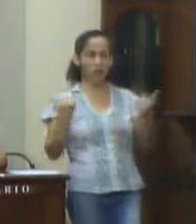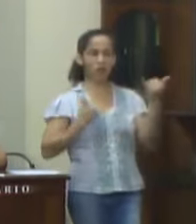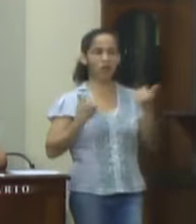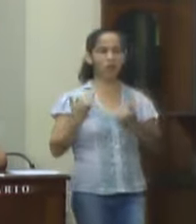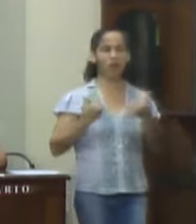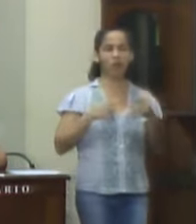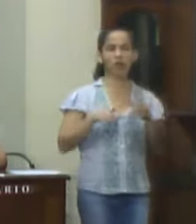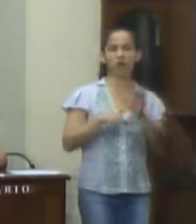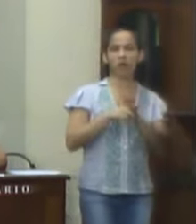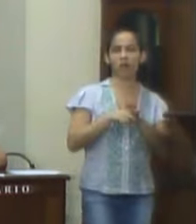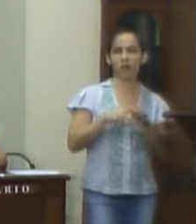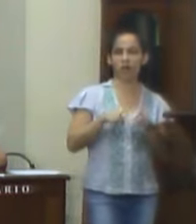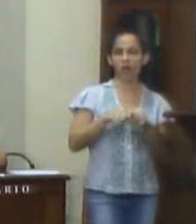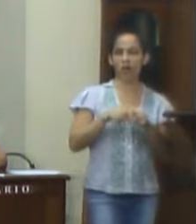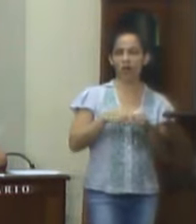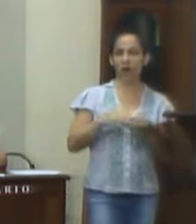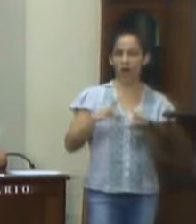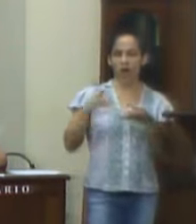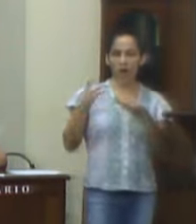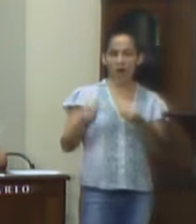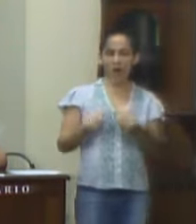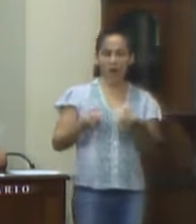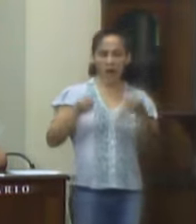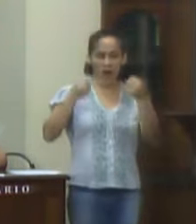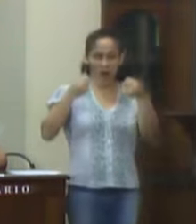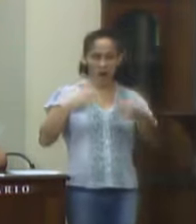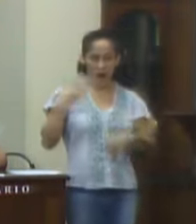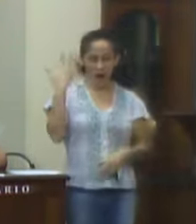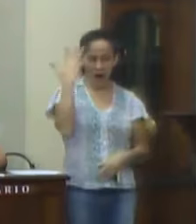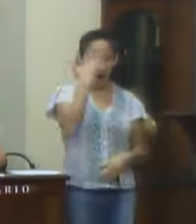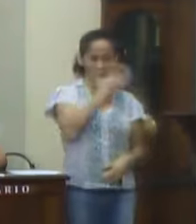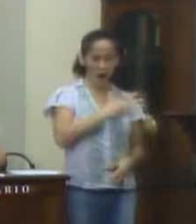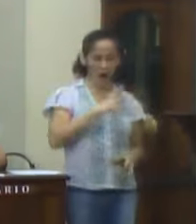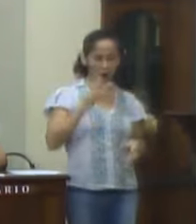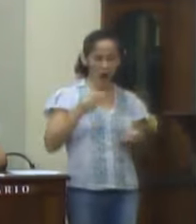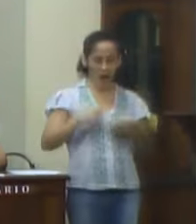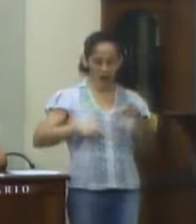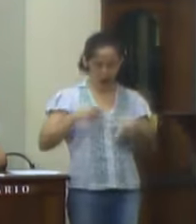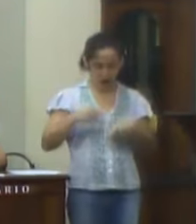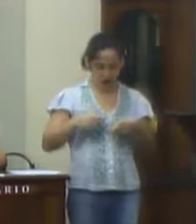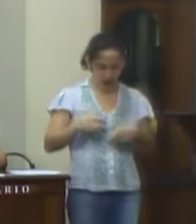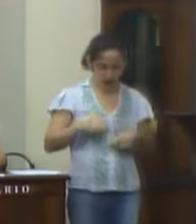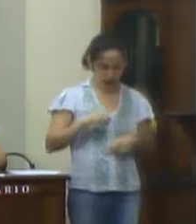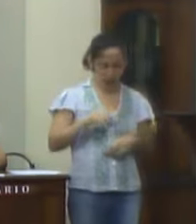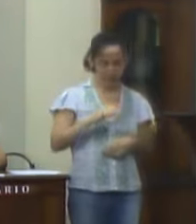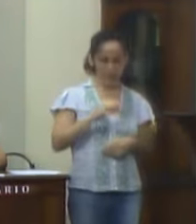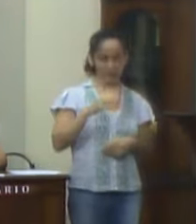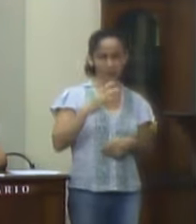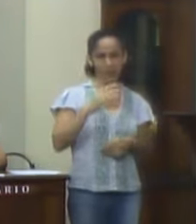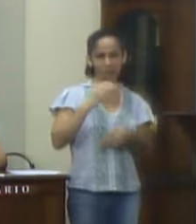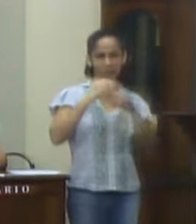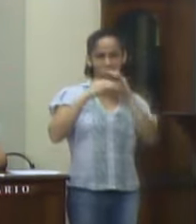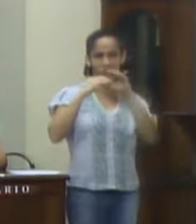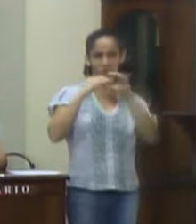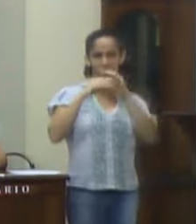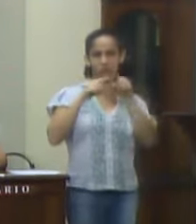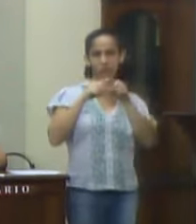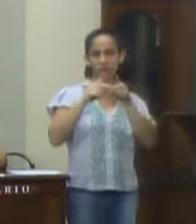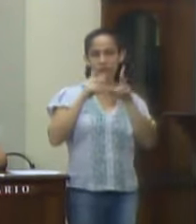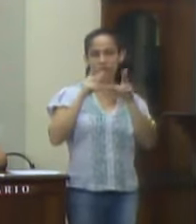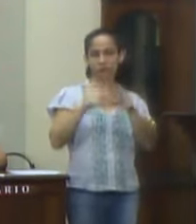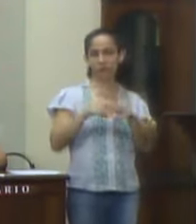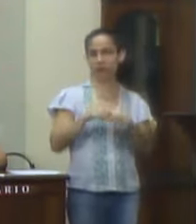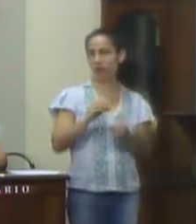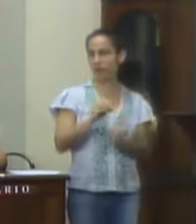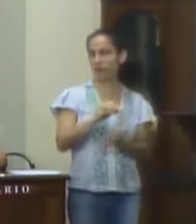contidas nas leis deveriam ser transmitidas de forma clara e transparente para a população através dos meios de comunicação. Assim como a parte